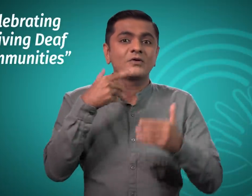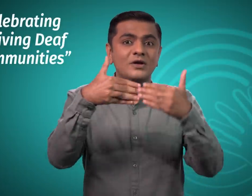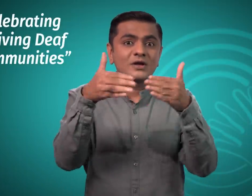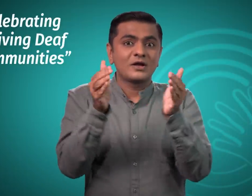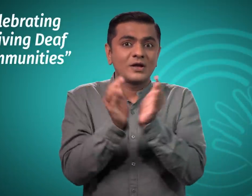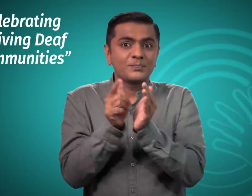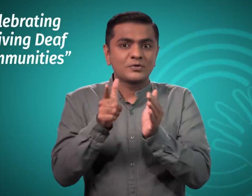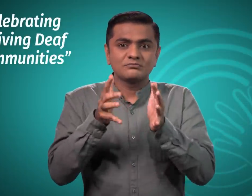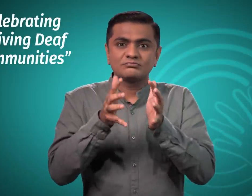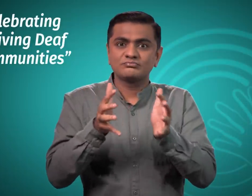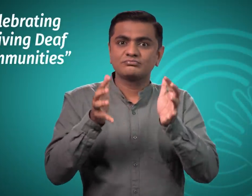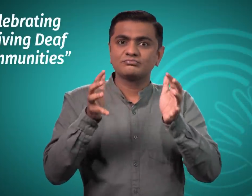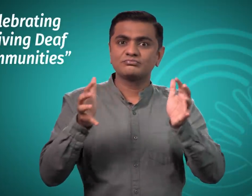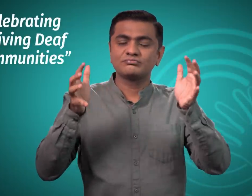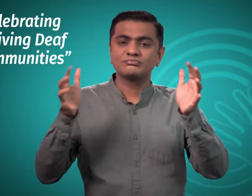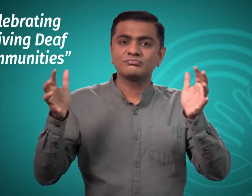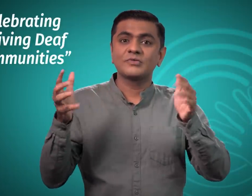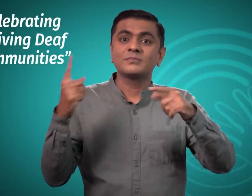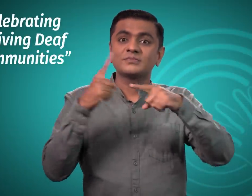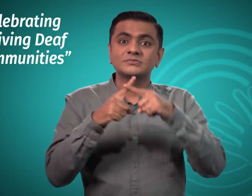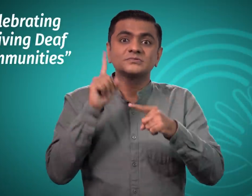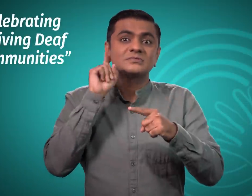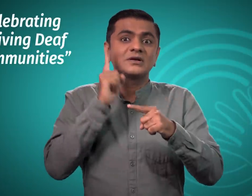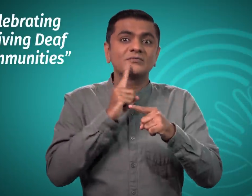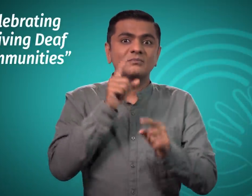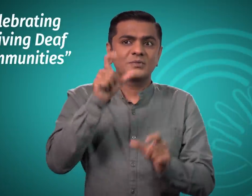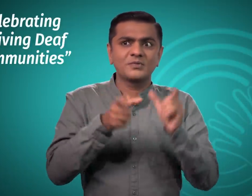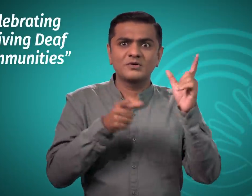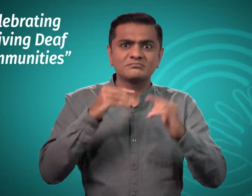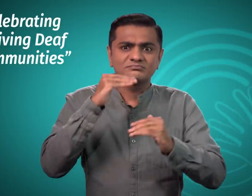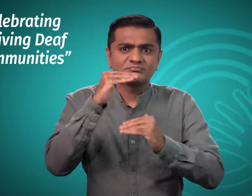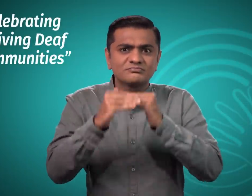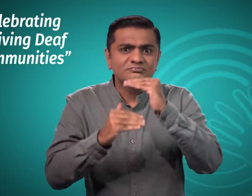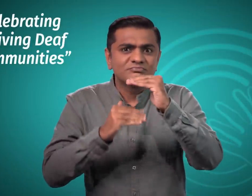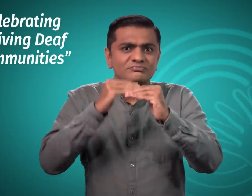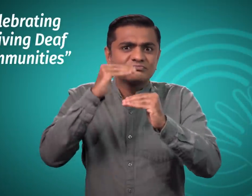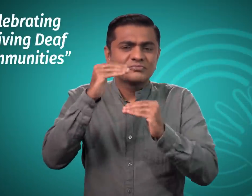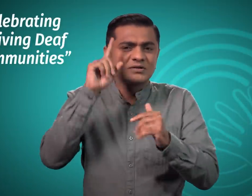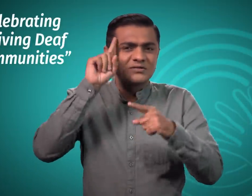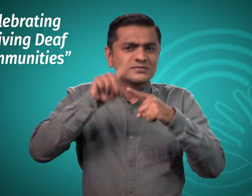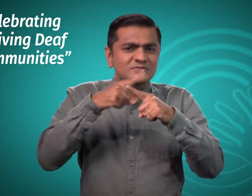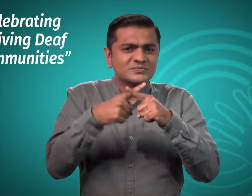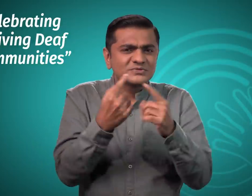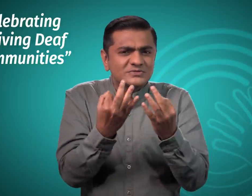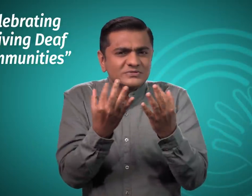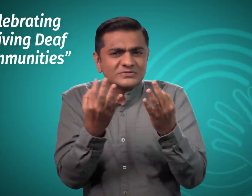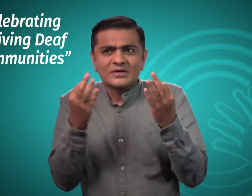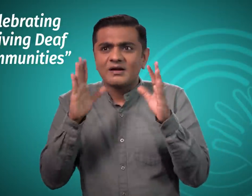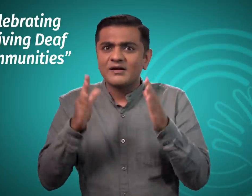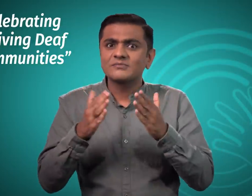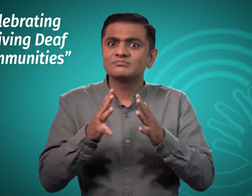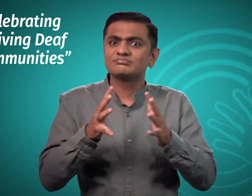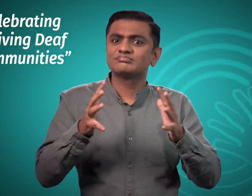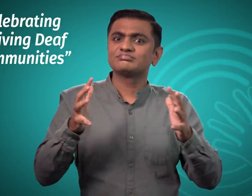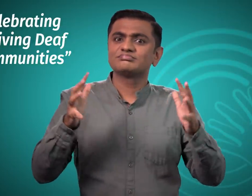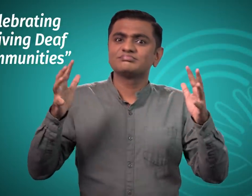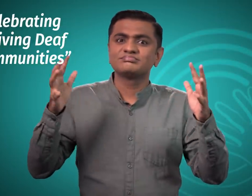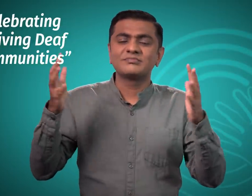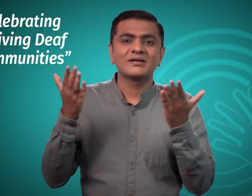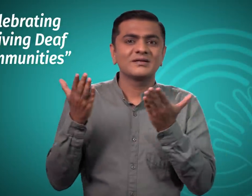Communities।